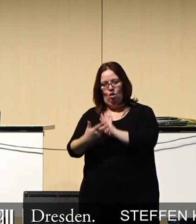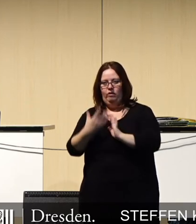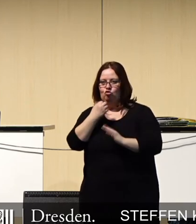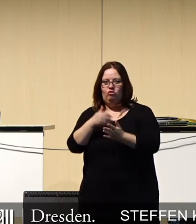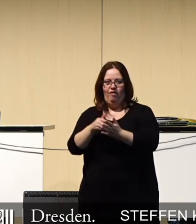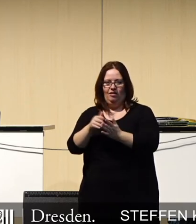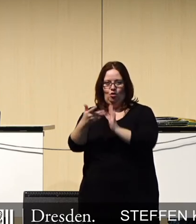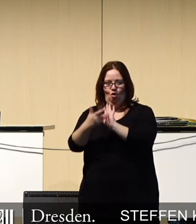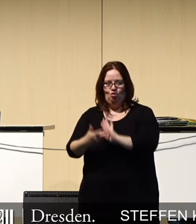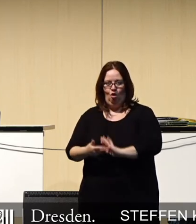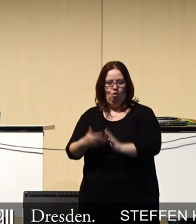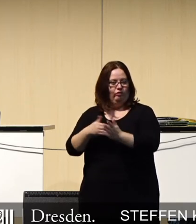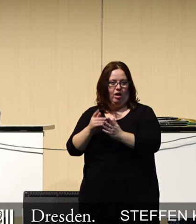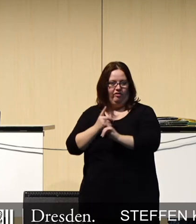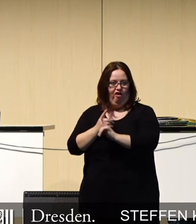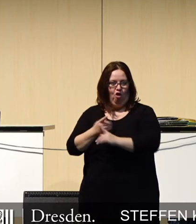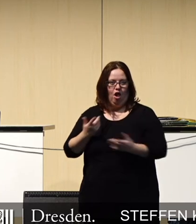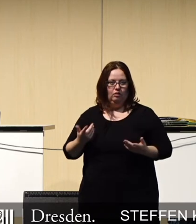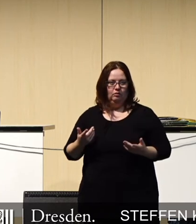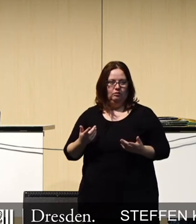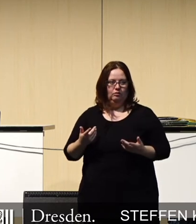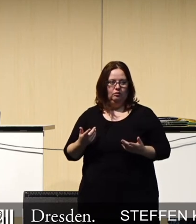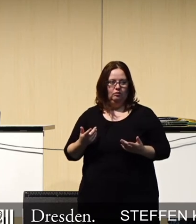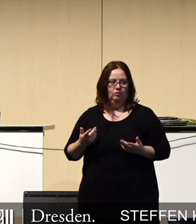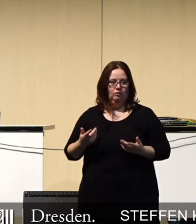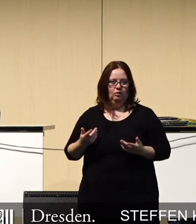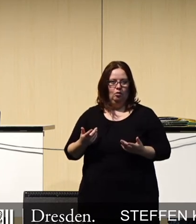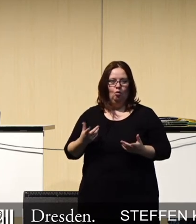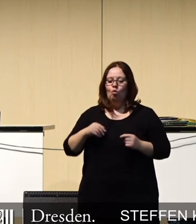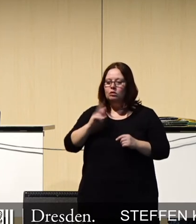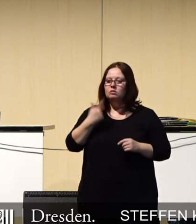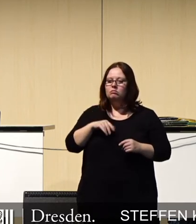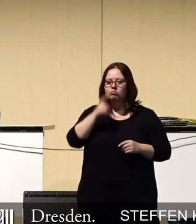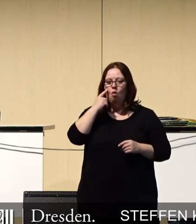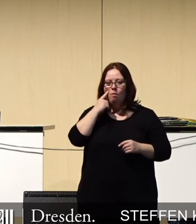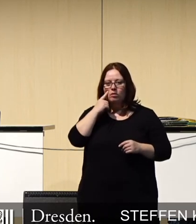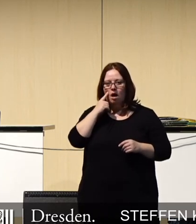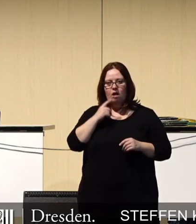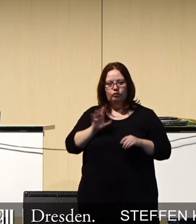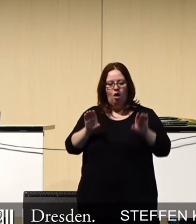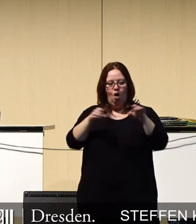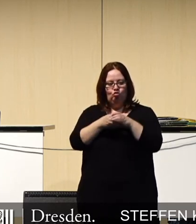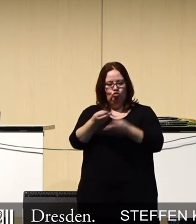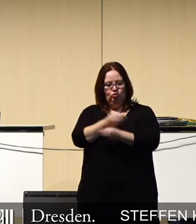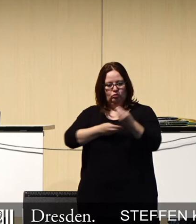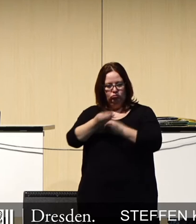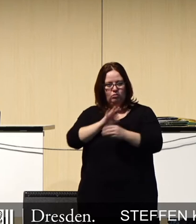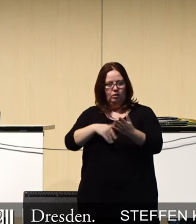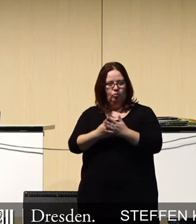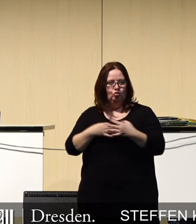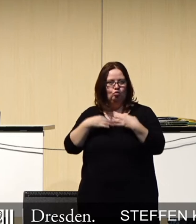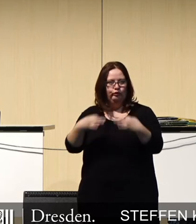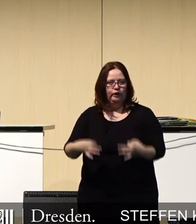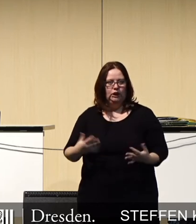machen und auch weiterverfolgen werden. Und wir sind mit dem Ergebnis der Ausschussbehandlung sehr zufrieden. Der